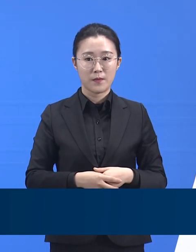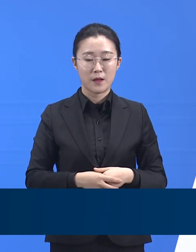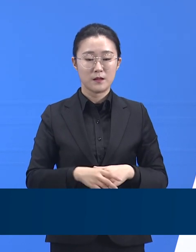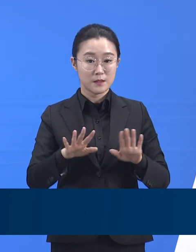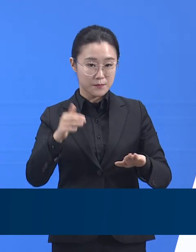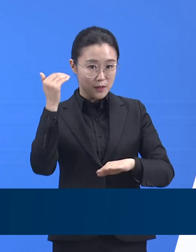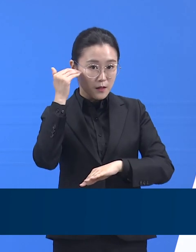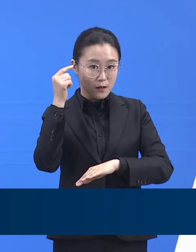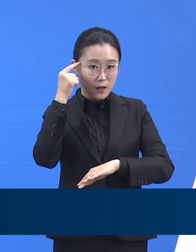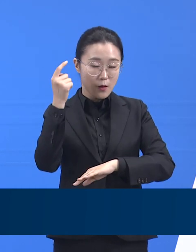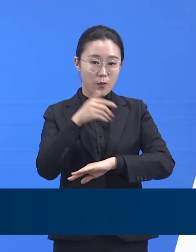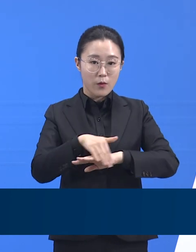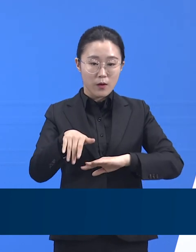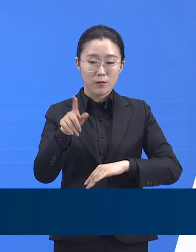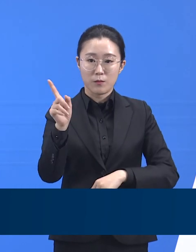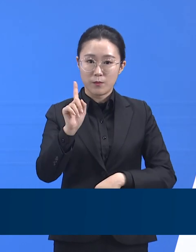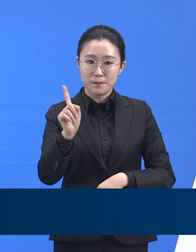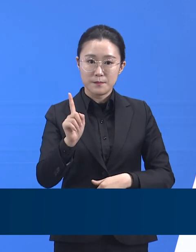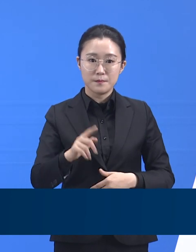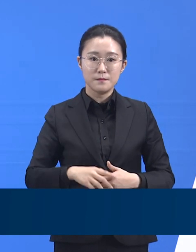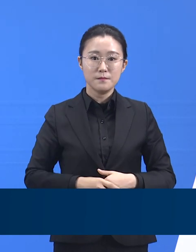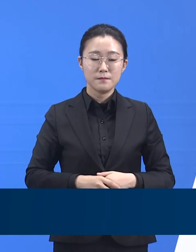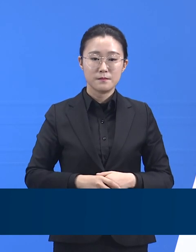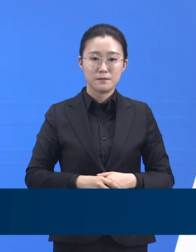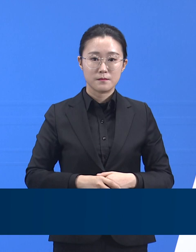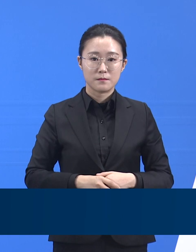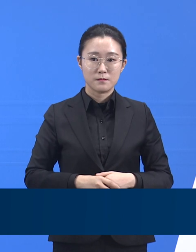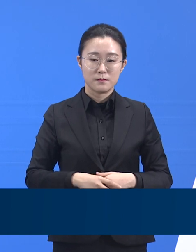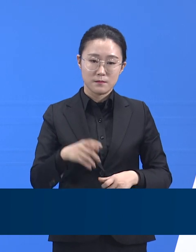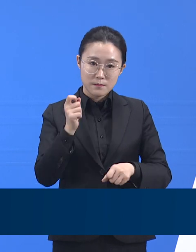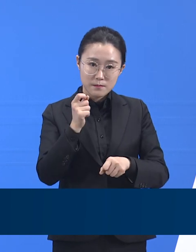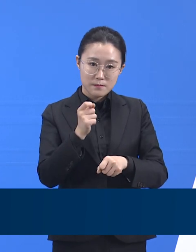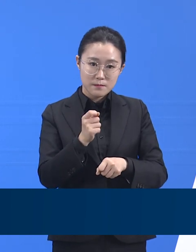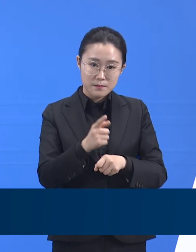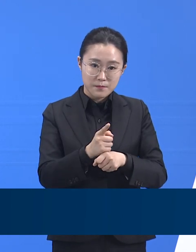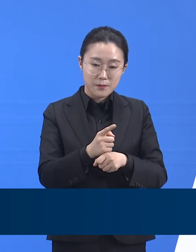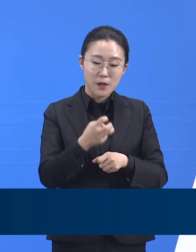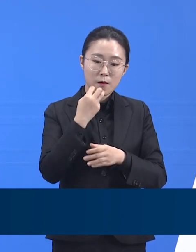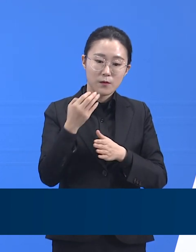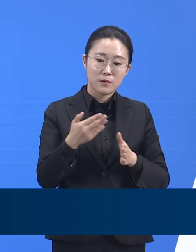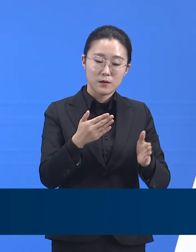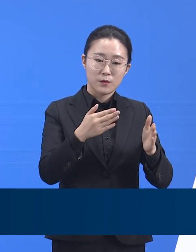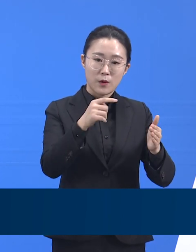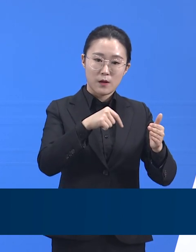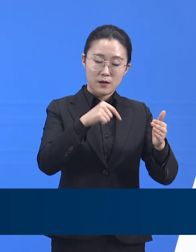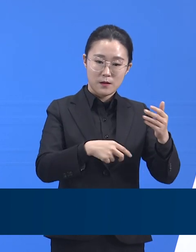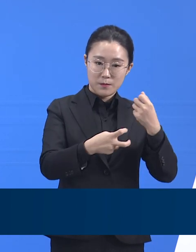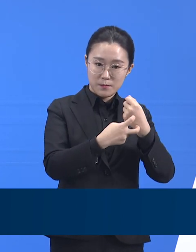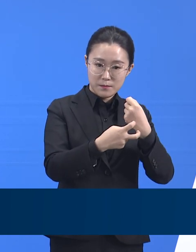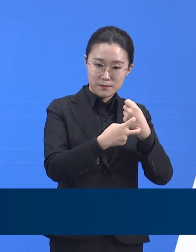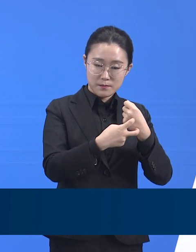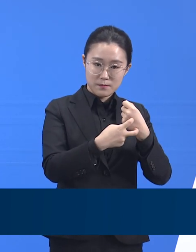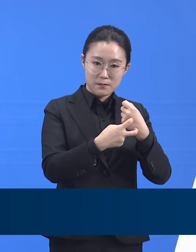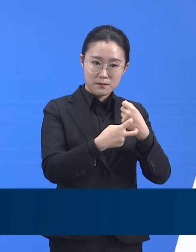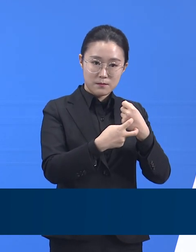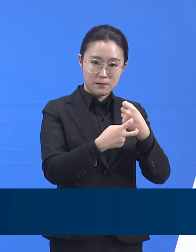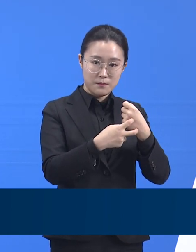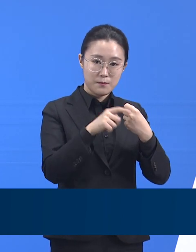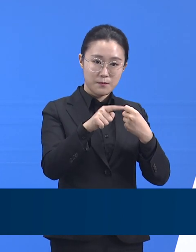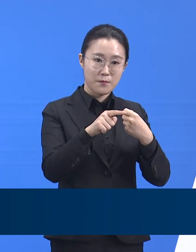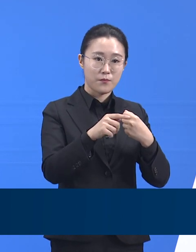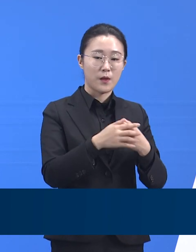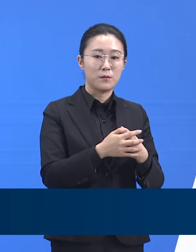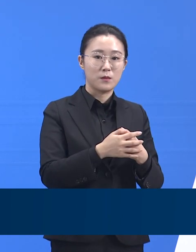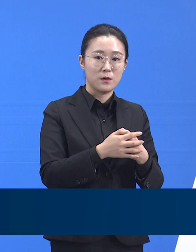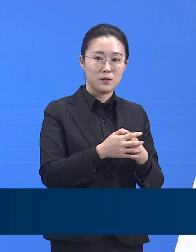진행될 예정입니다. 이미 지정되어 있는 도내 감염병 전담병원의 진료 능력을, 진료 여력을